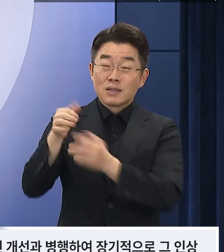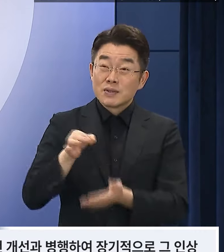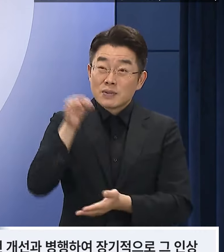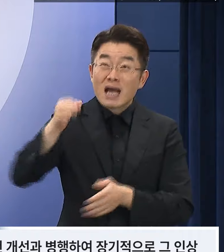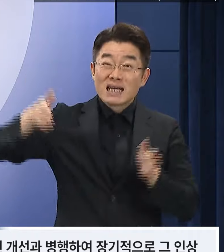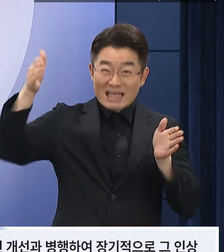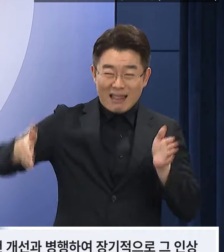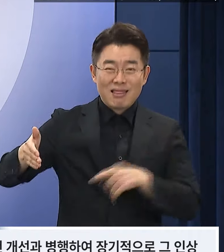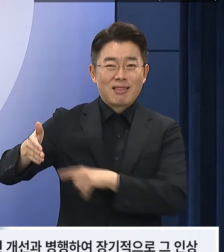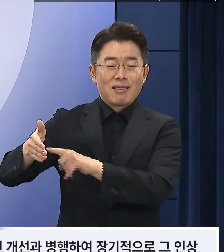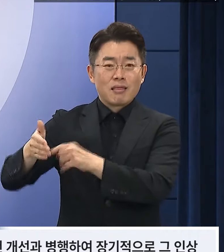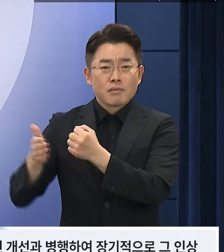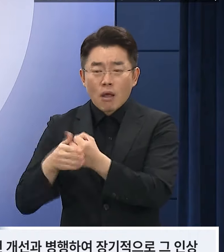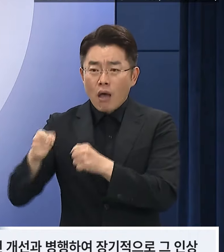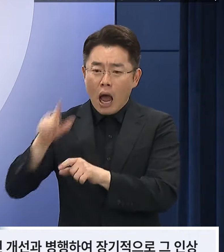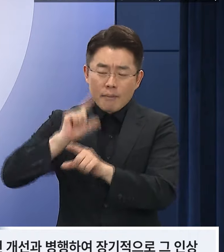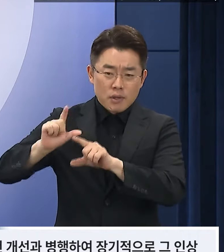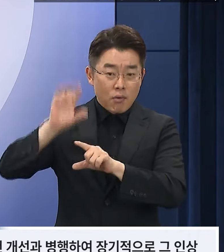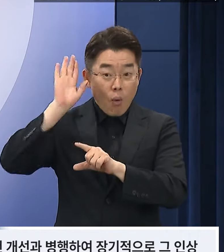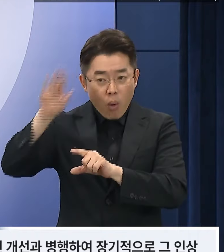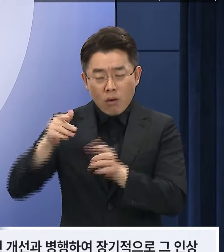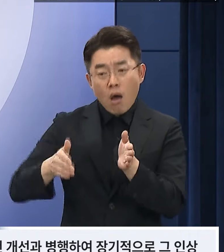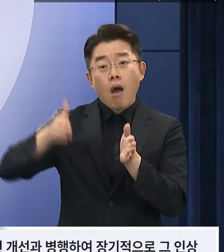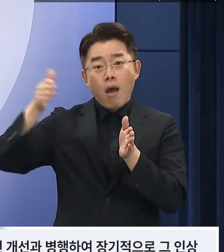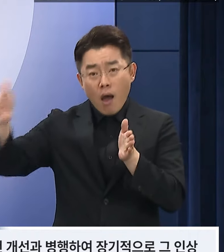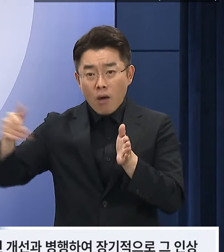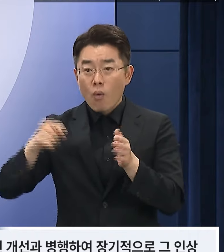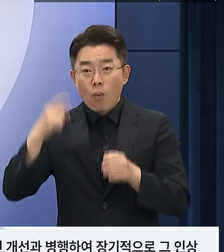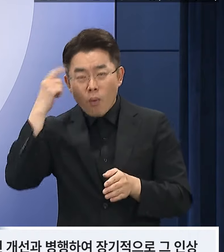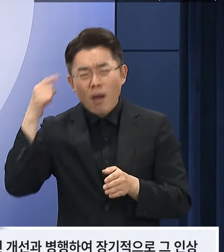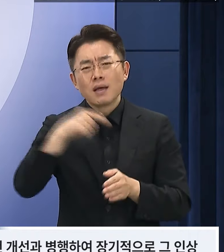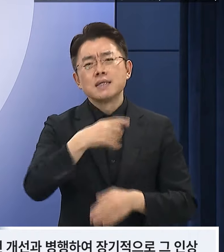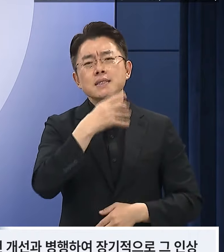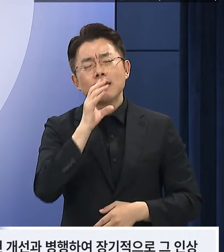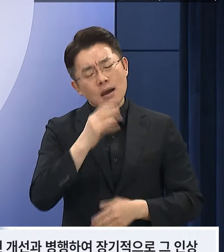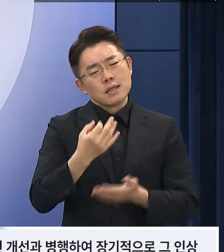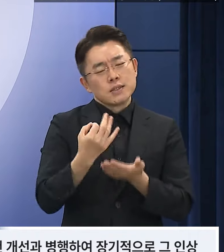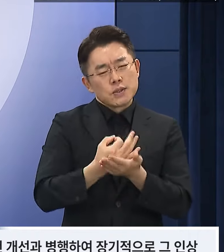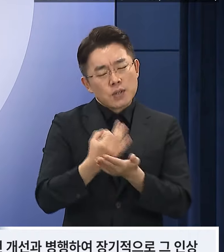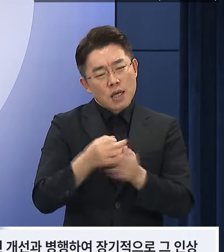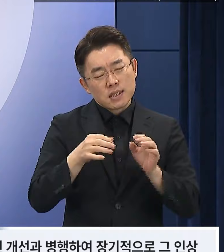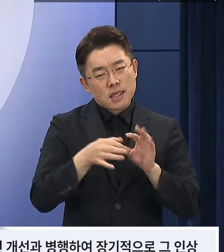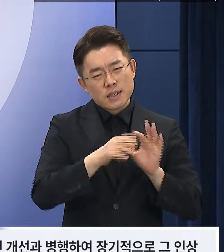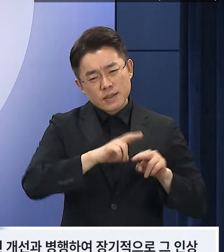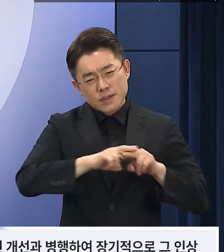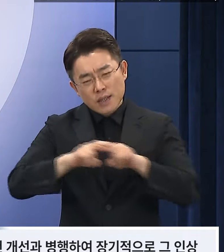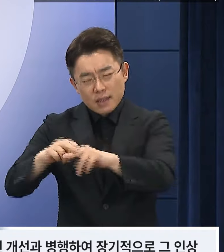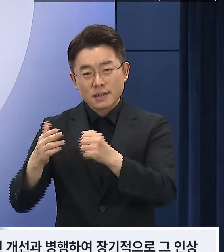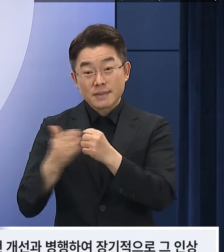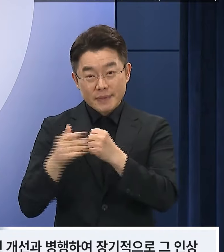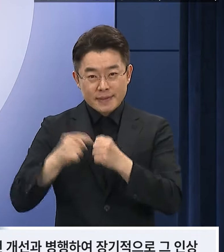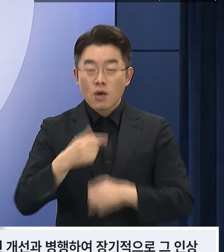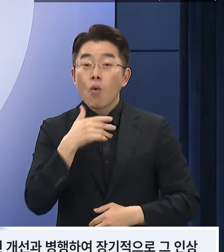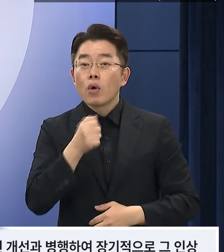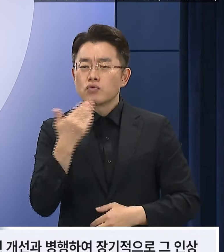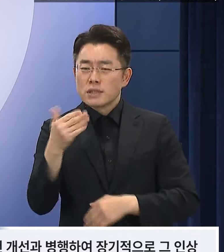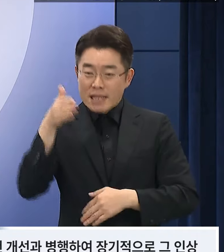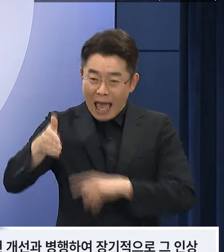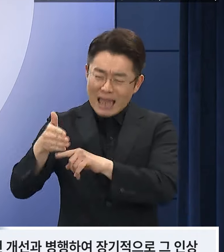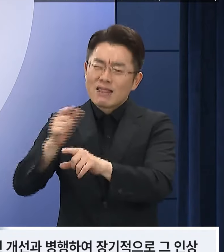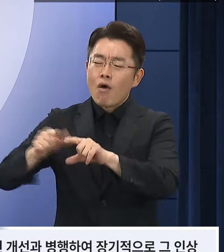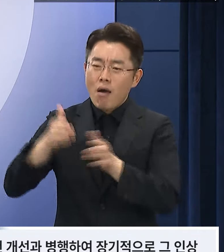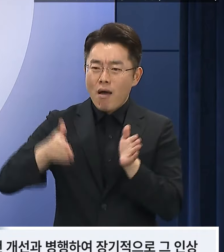고령자의 고용여건 개선과 병행하여 장기적으로 그 인상 여부를 검토해